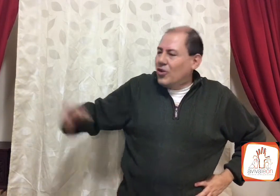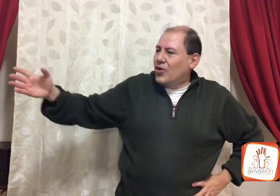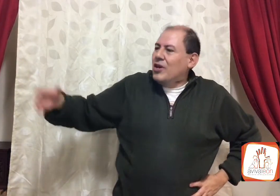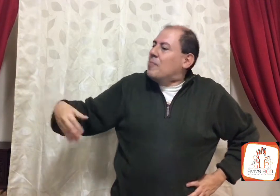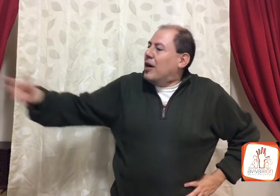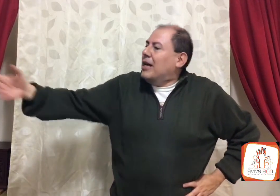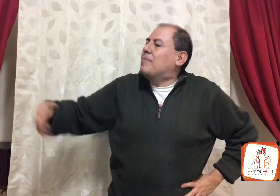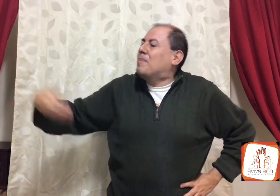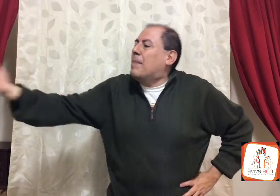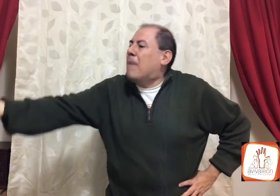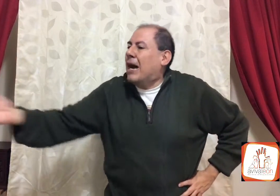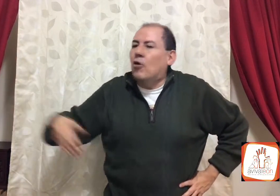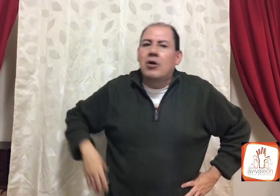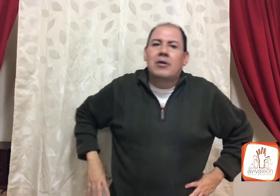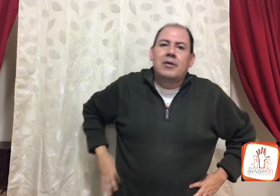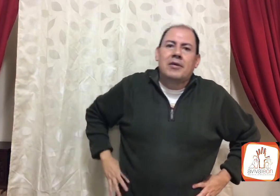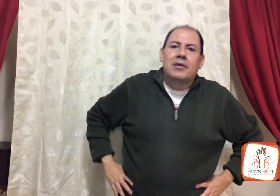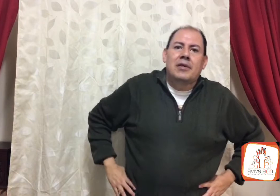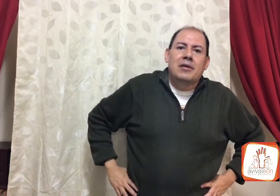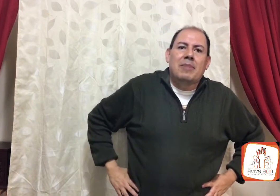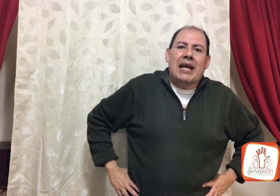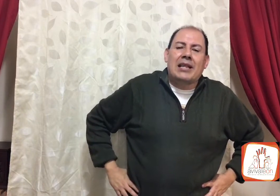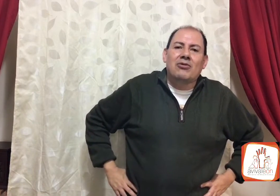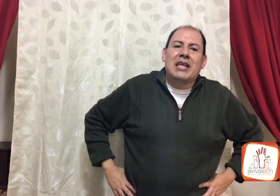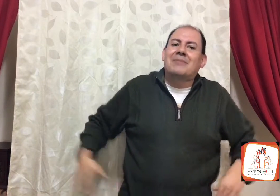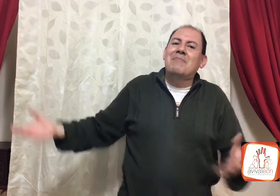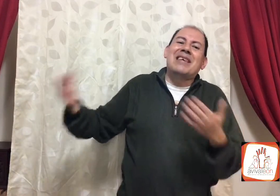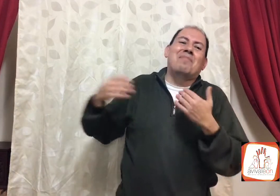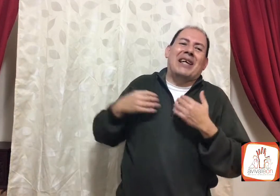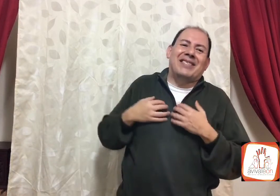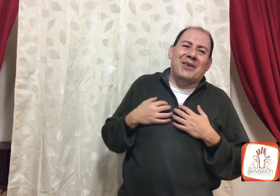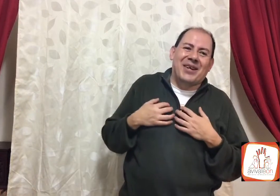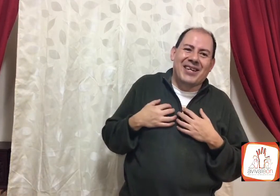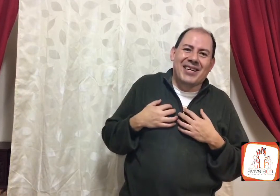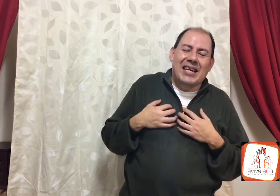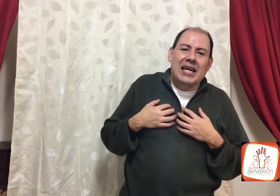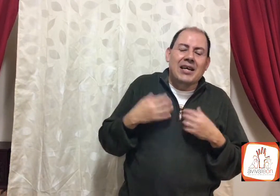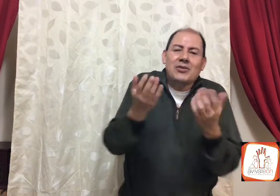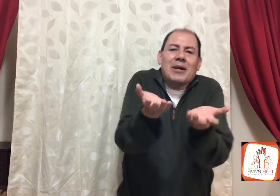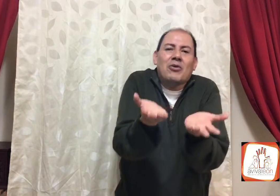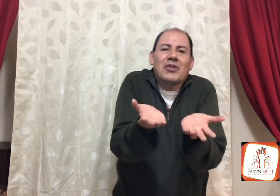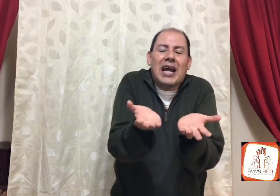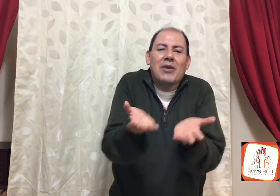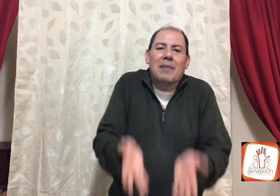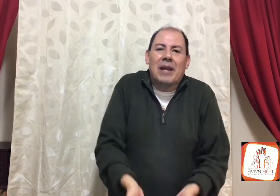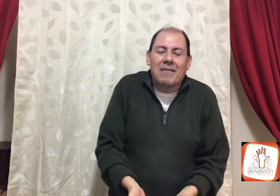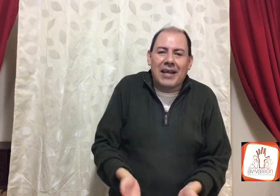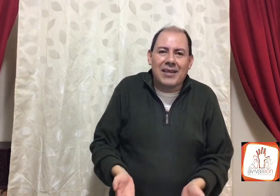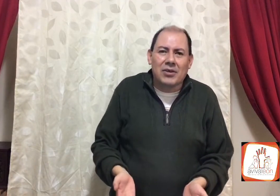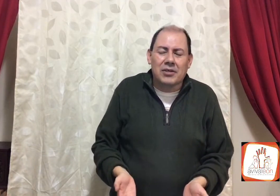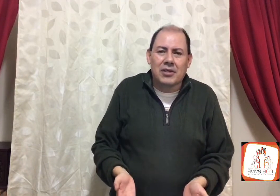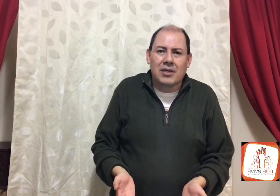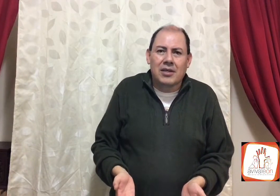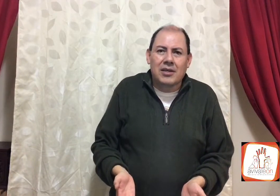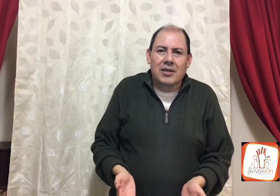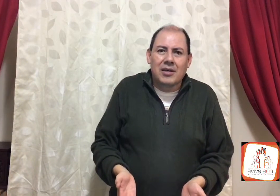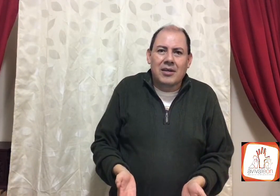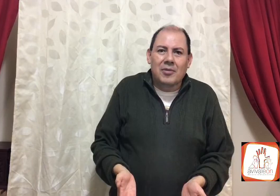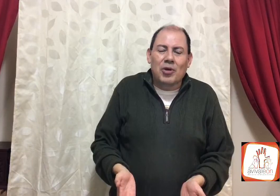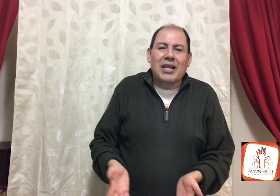no, no, te pago, para que tú seas mi pastor, eso va contrario a la palabra de Dios, porque